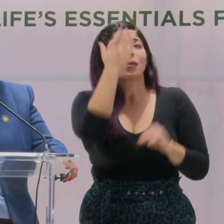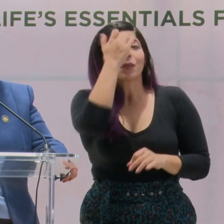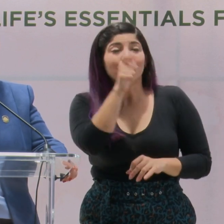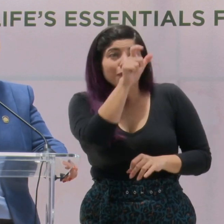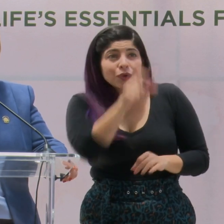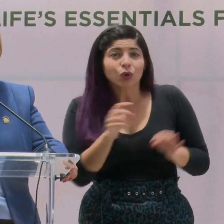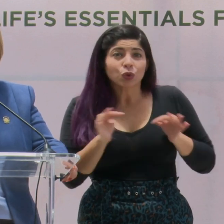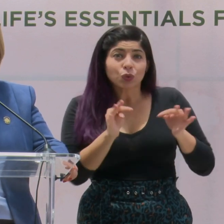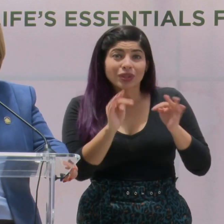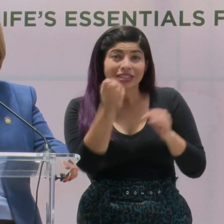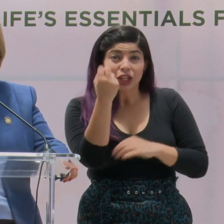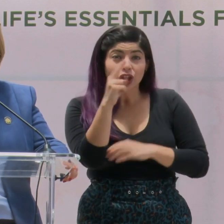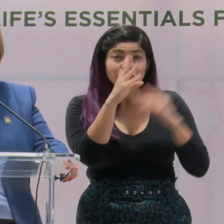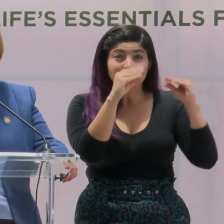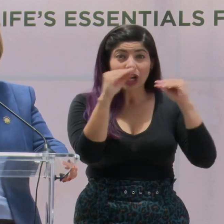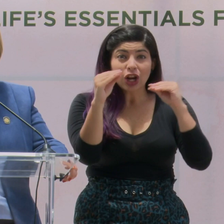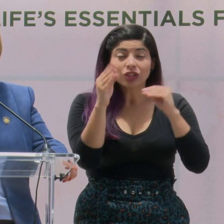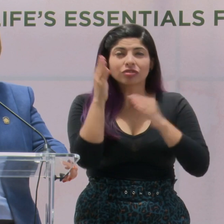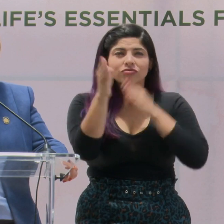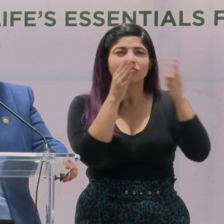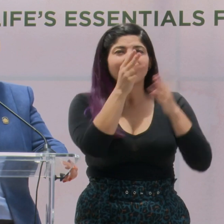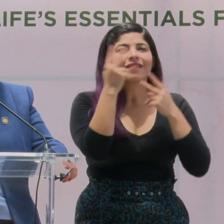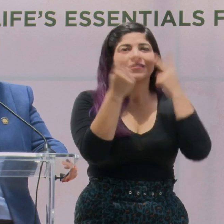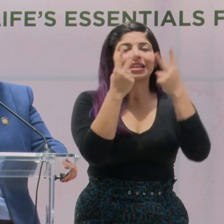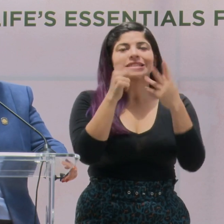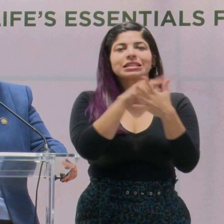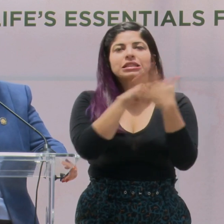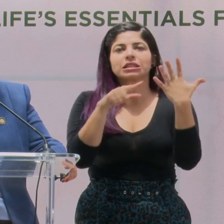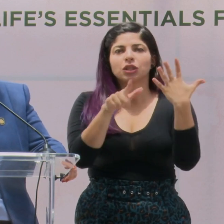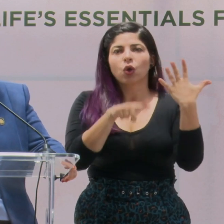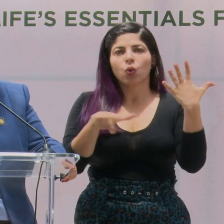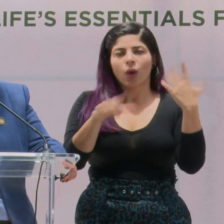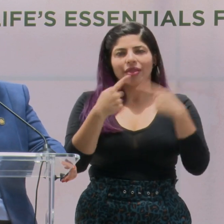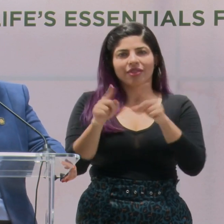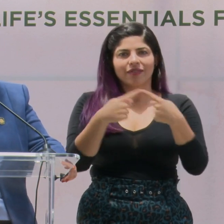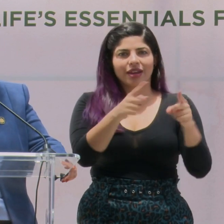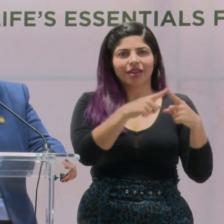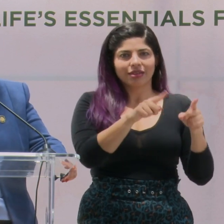turista en esas 12 noches visita cinco lugares diferentes en el país.